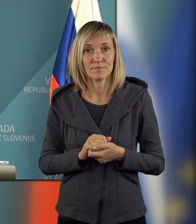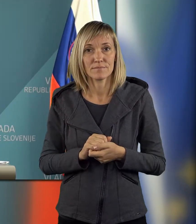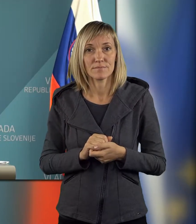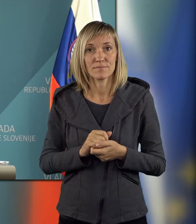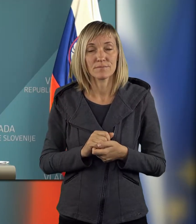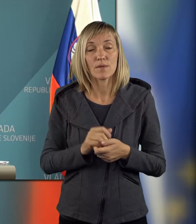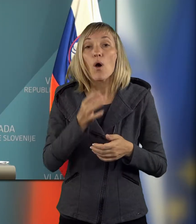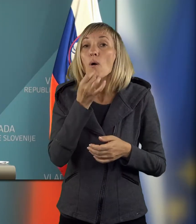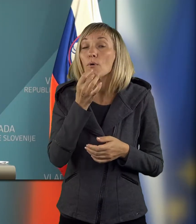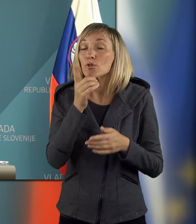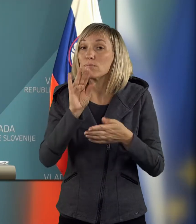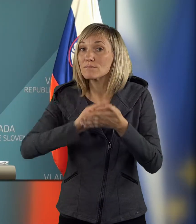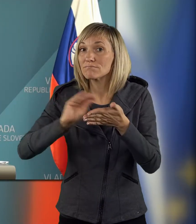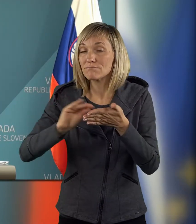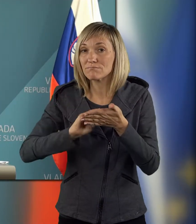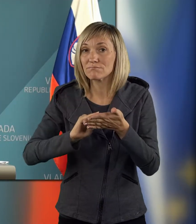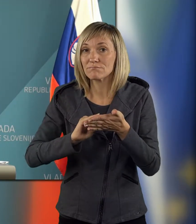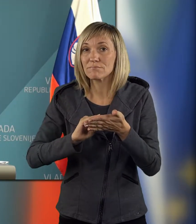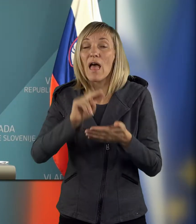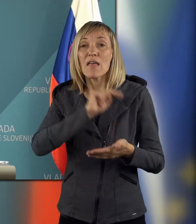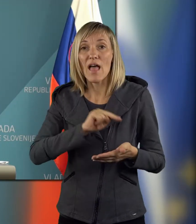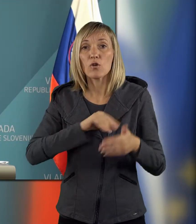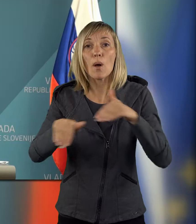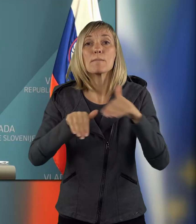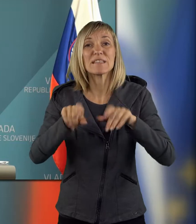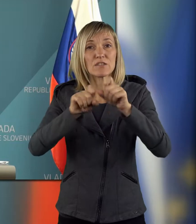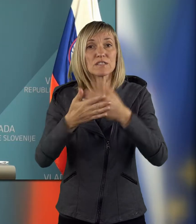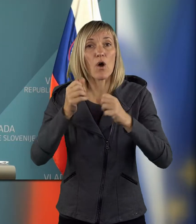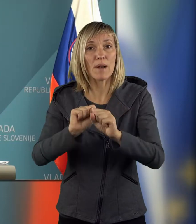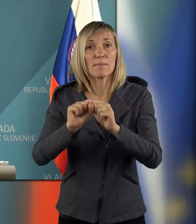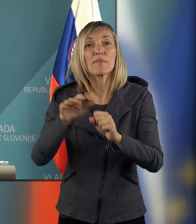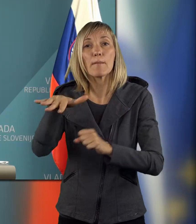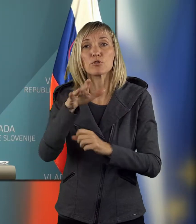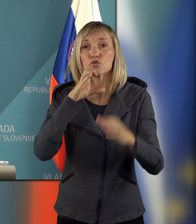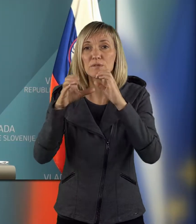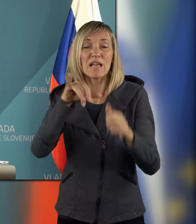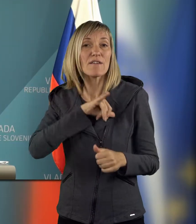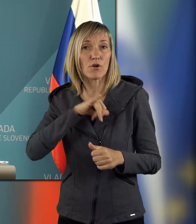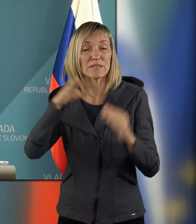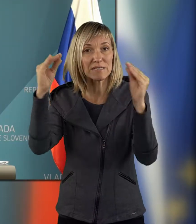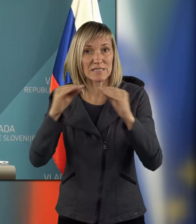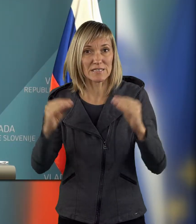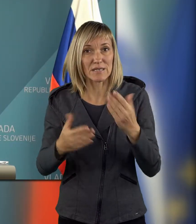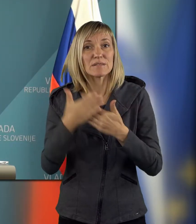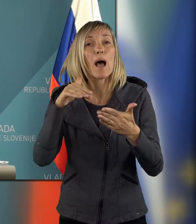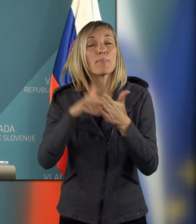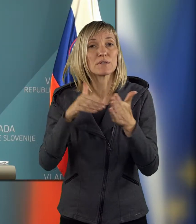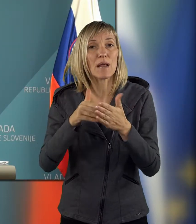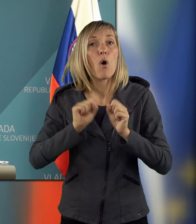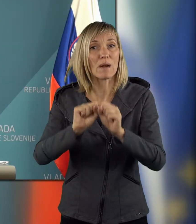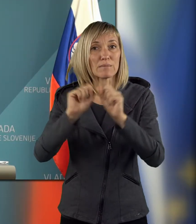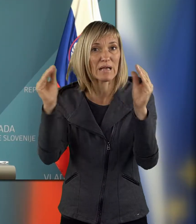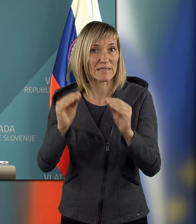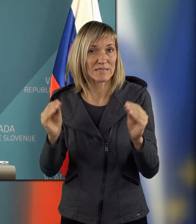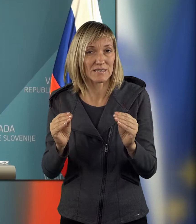Podrobne so dopolnjene prestojnosti ministrstva za obrambu na področju komunikacijskih in informacijskih sistemov, za potrebe obramnega